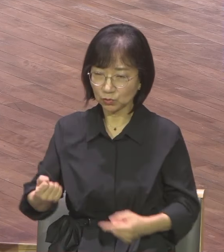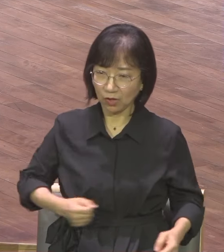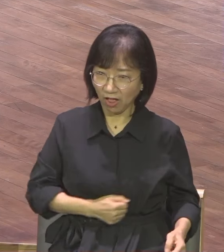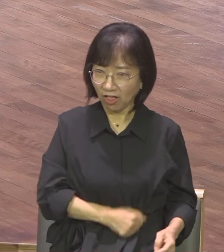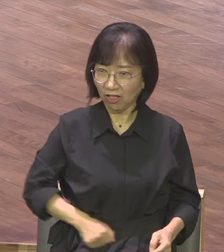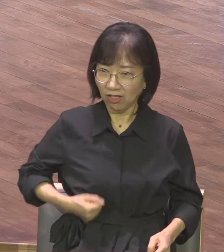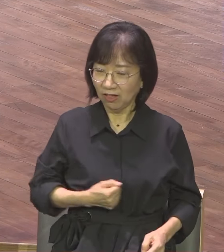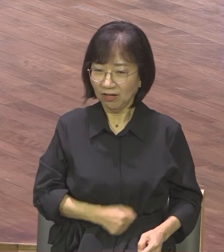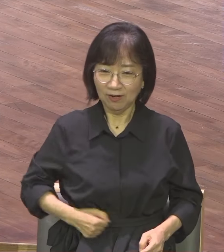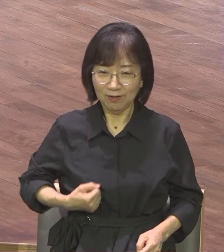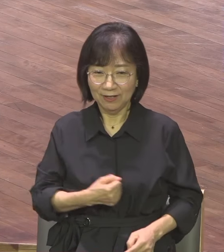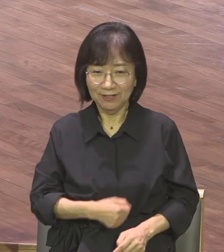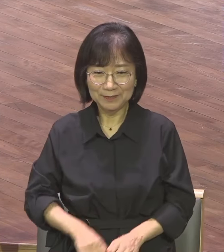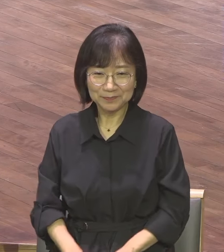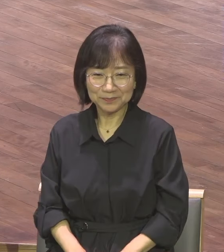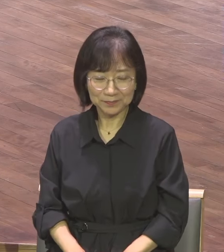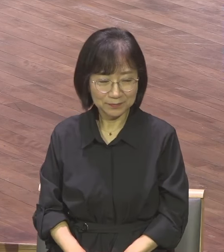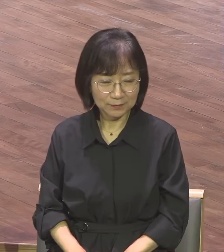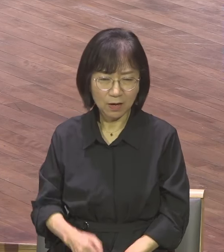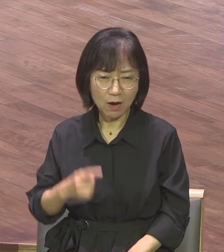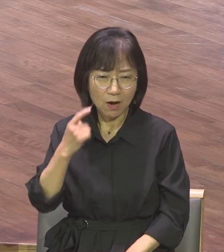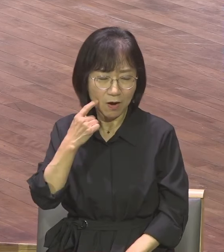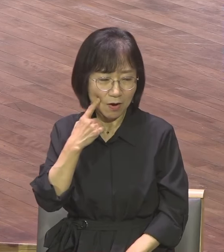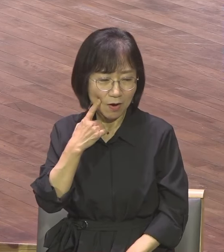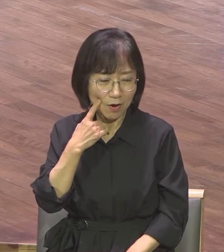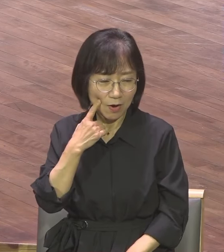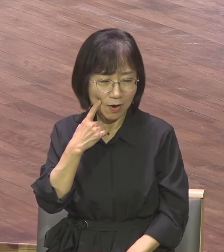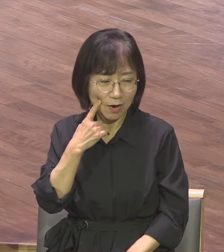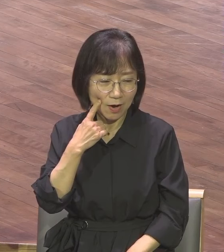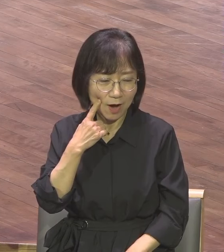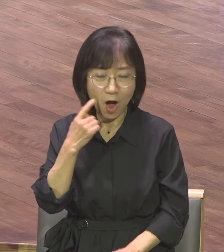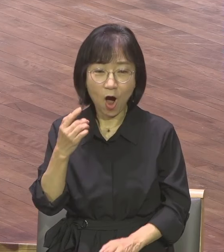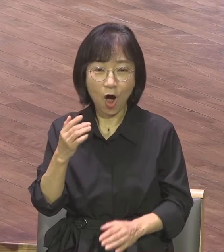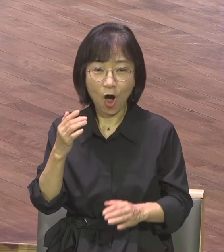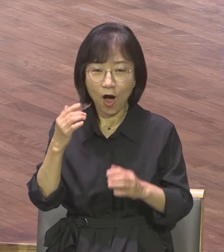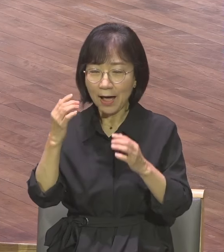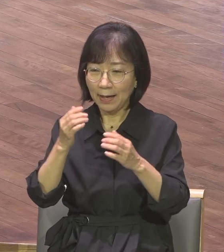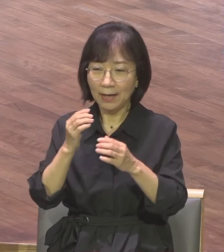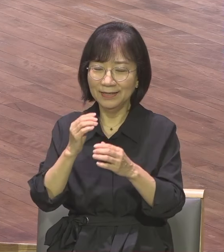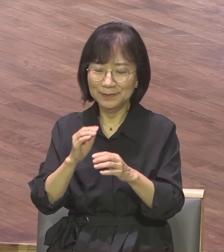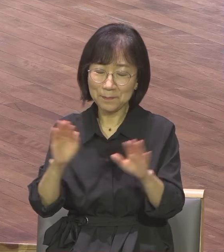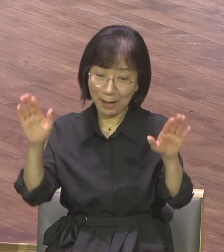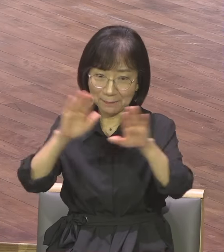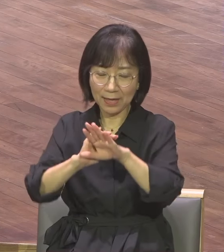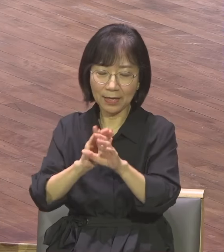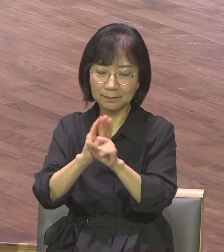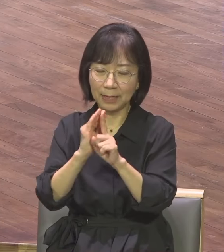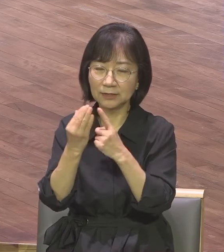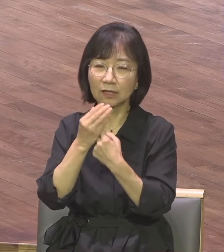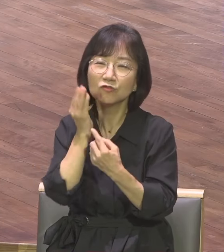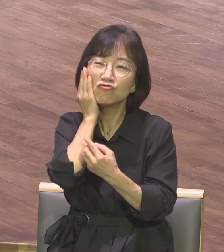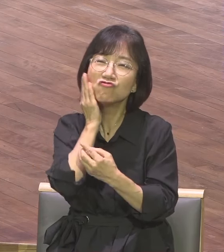그리고 얼굴 화장이 뭐냐 밤에 잘 때 마늘로 화장합니다 근데 생각하죠?